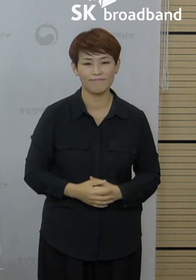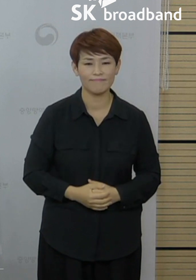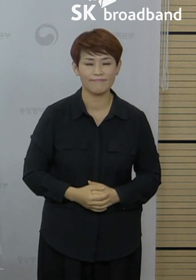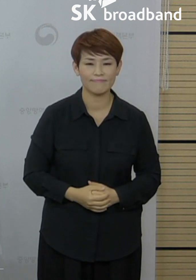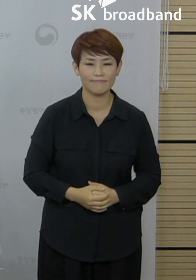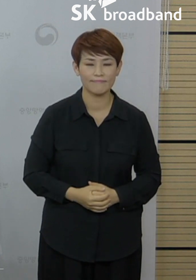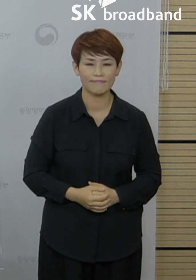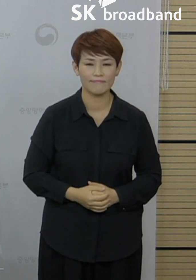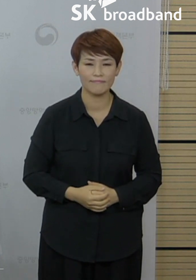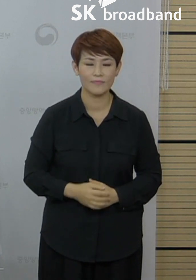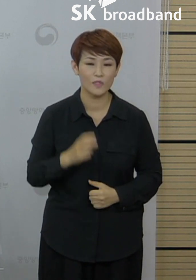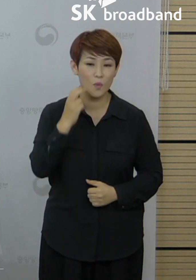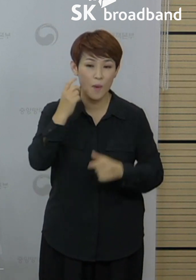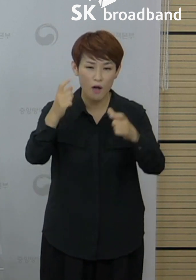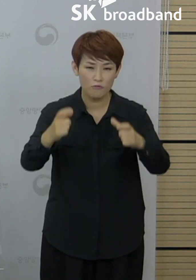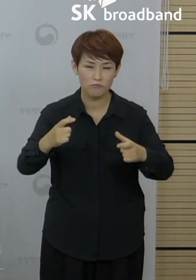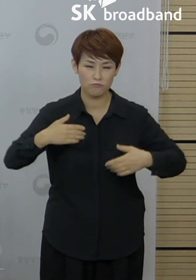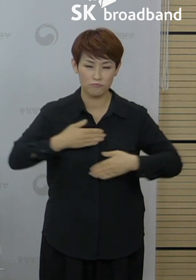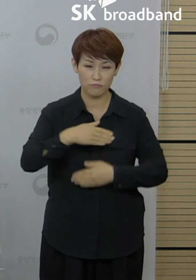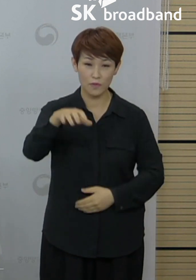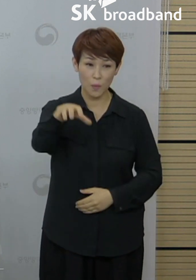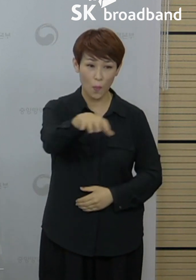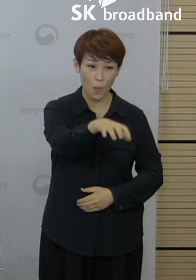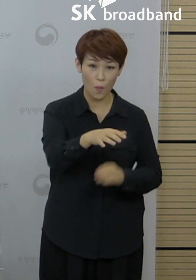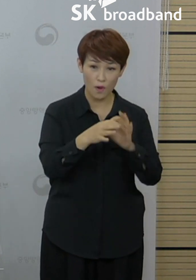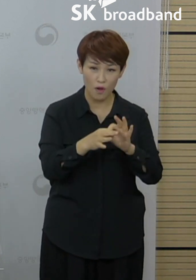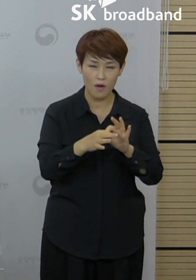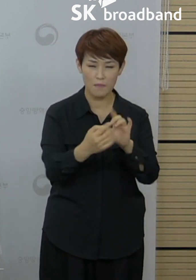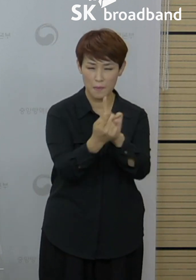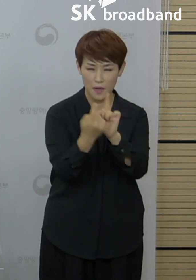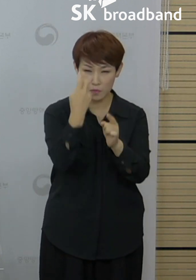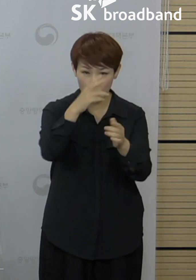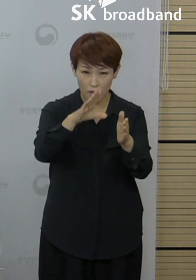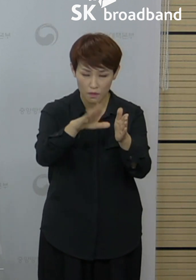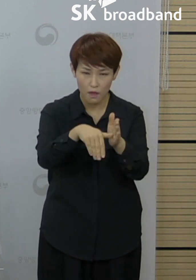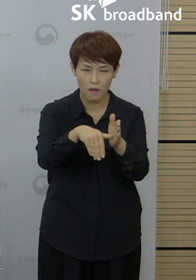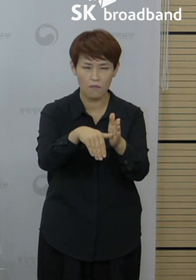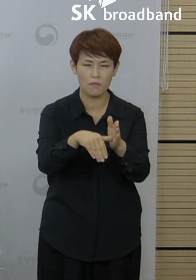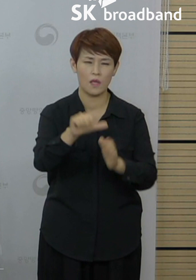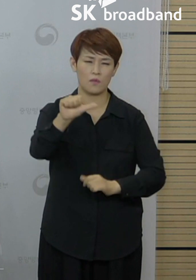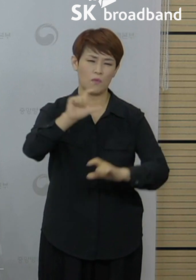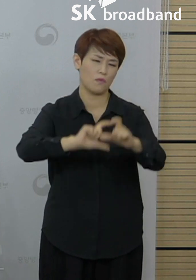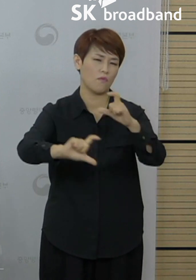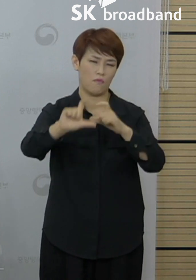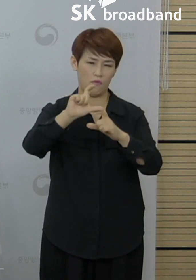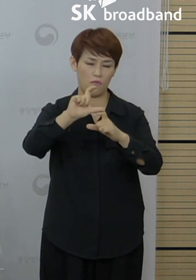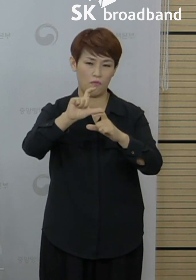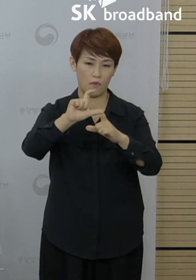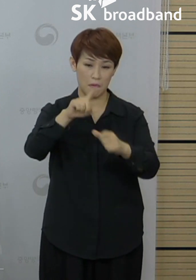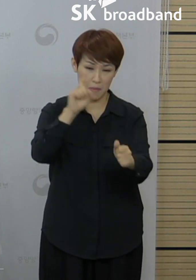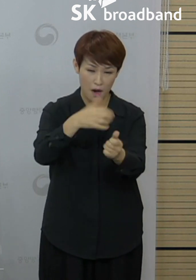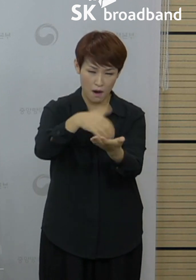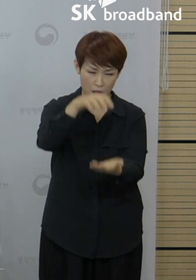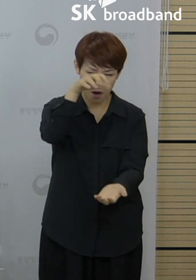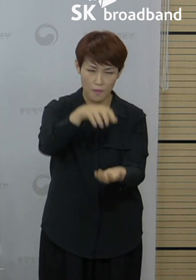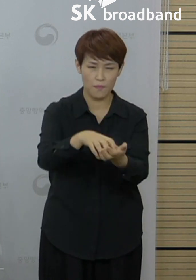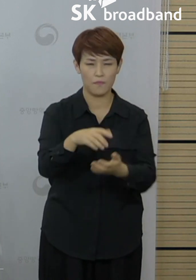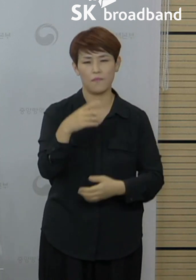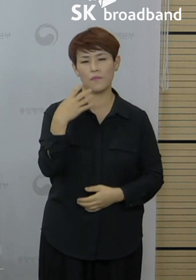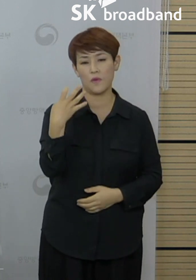서울 송파구 사우나와 관련해서 접촉자 조사 중에 5명이 추가되었습니다. 누적 확진자는 총